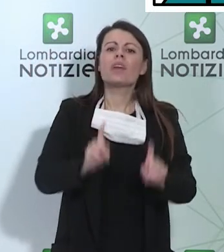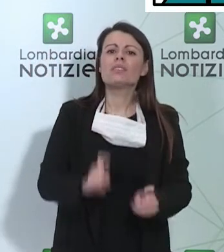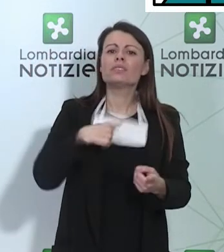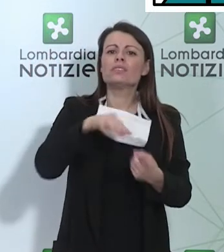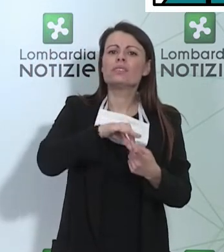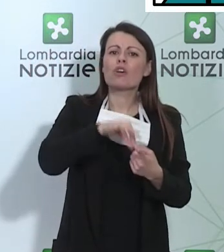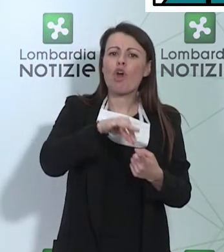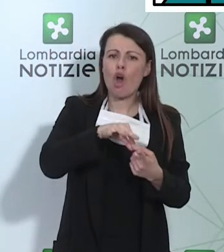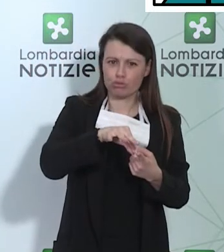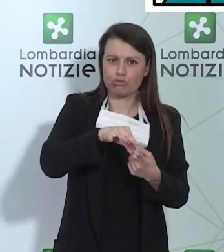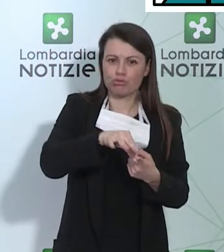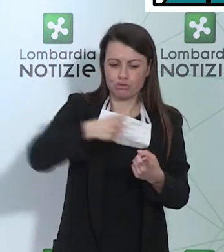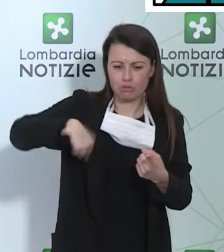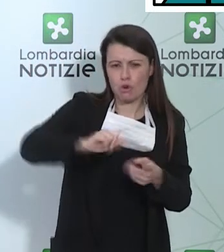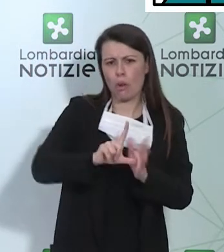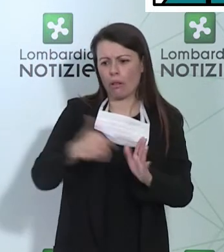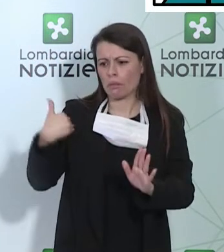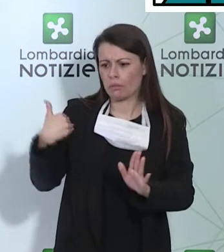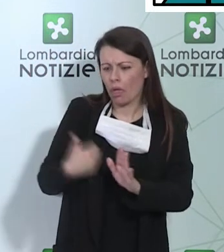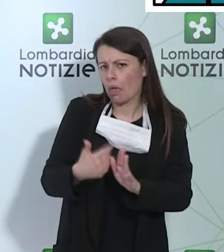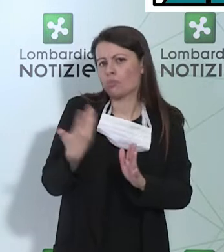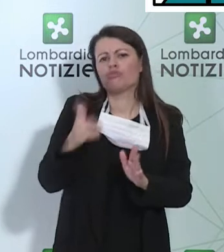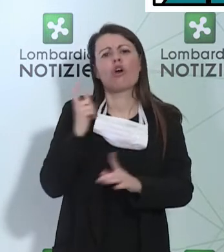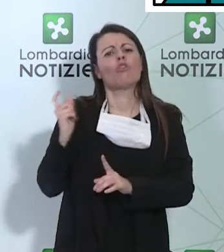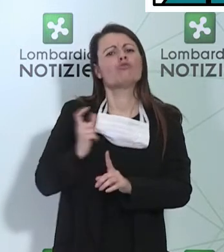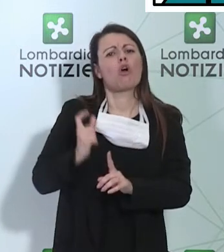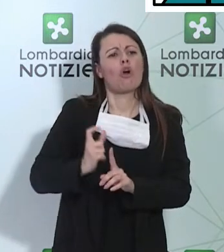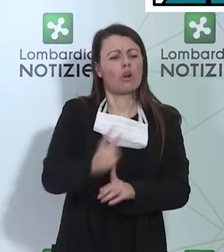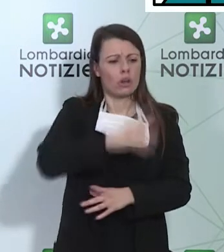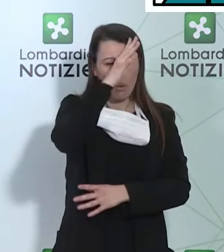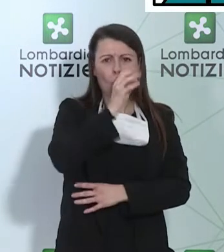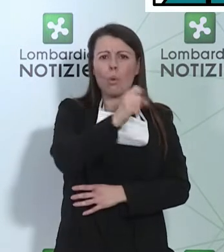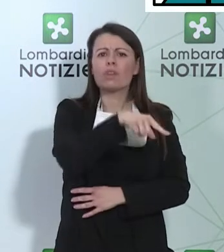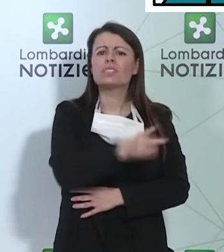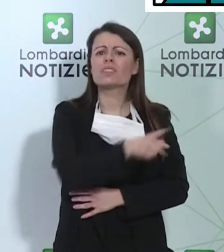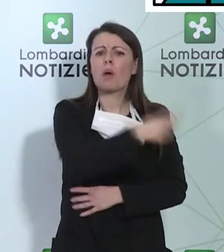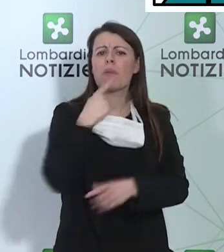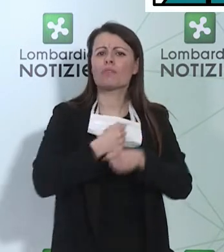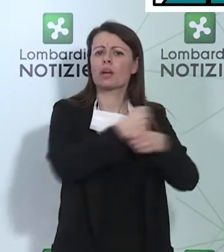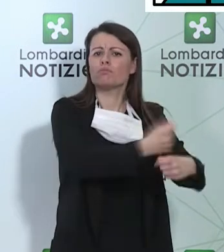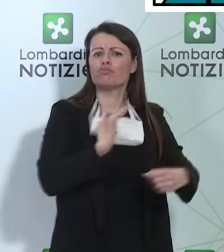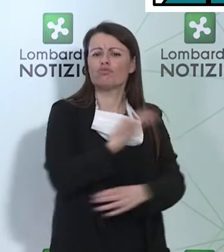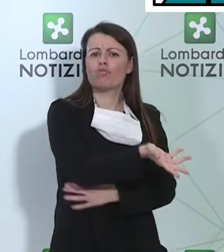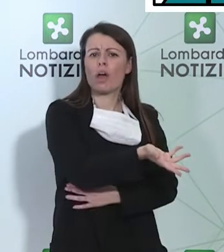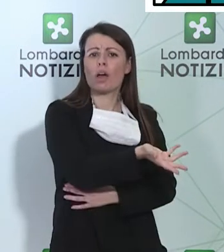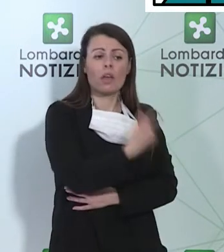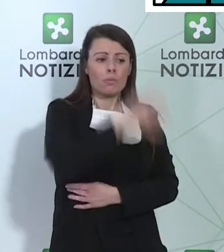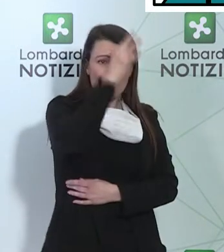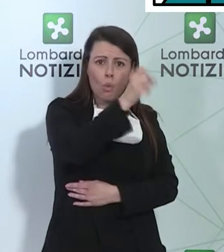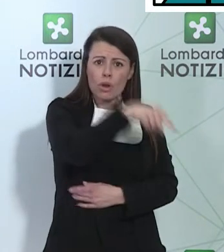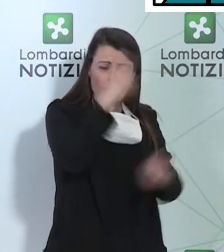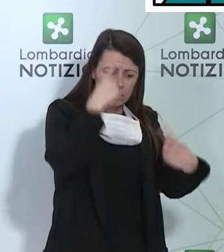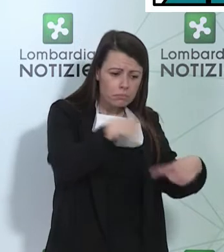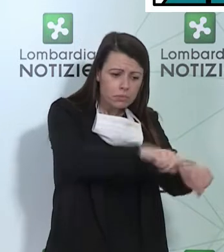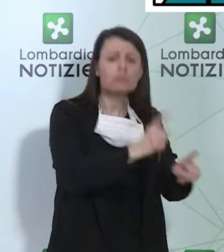abbiamo da tempo, da giorni, dato in carico all'Università di Pavia perché provveda ad